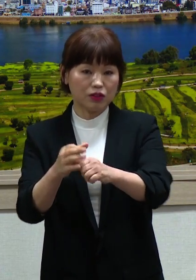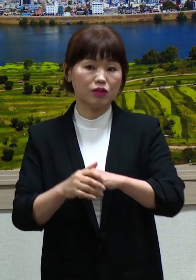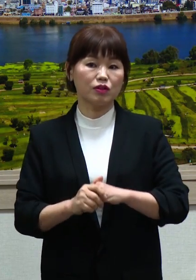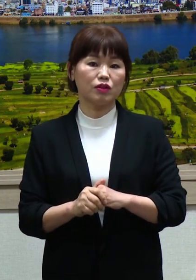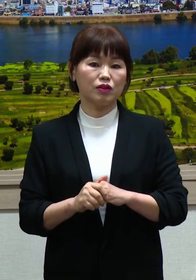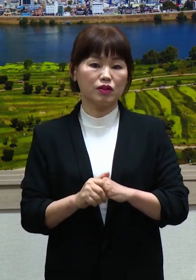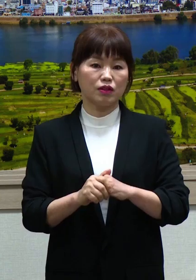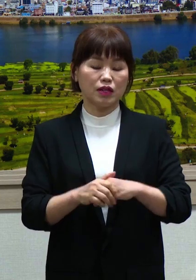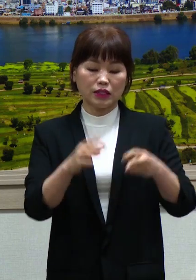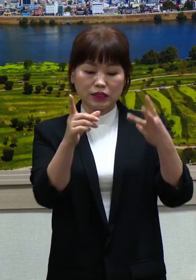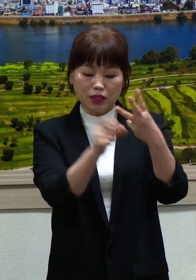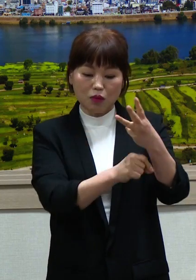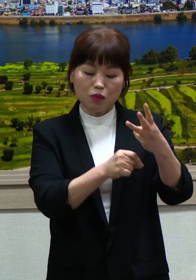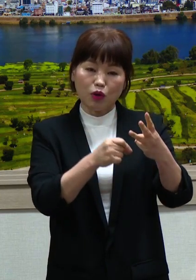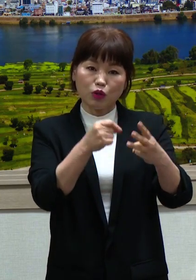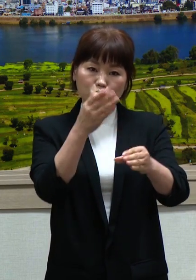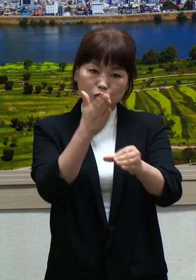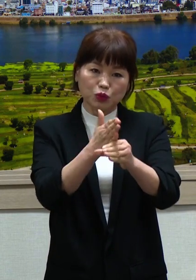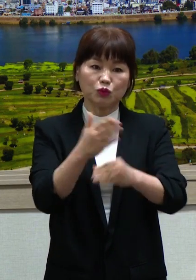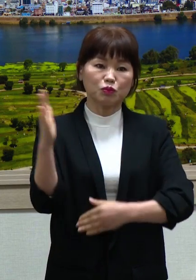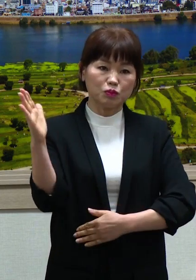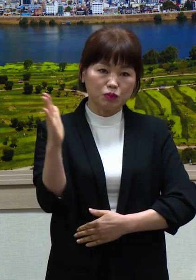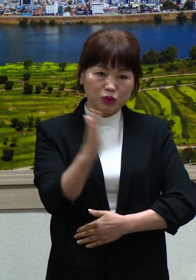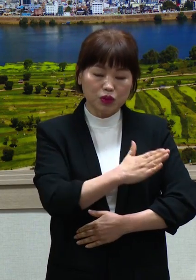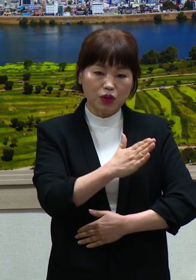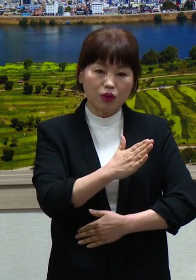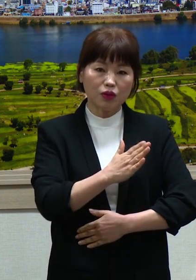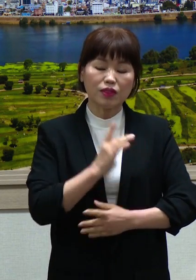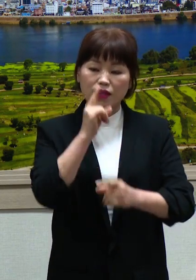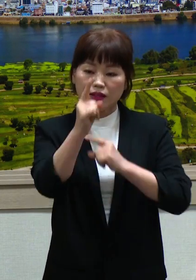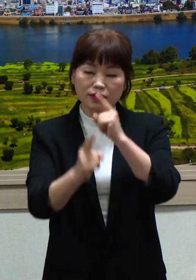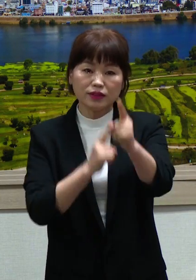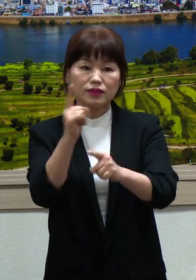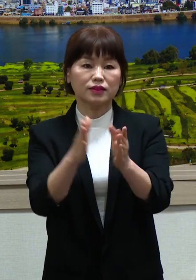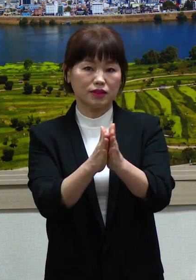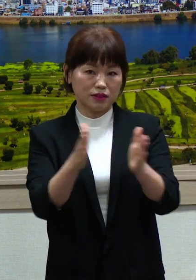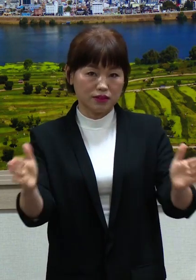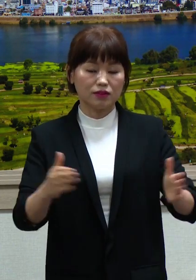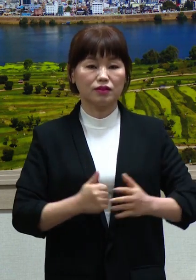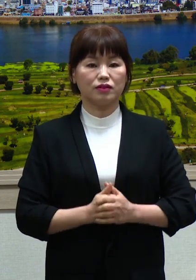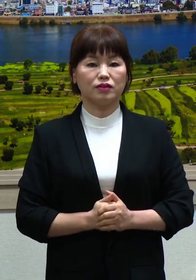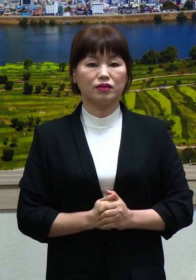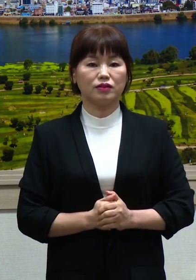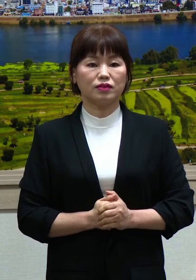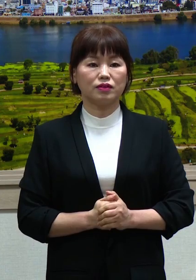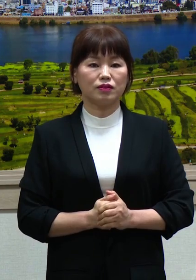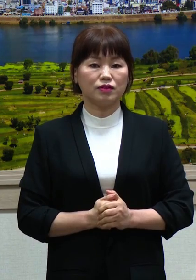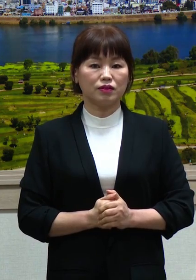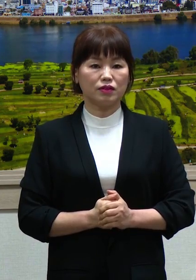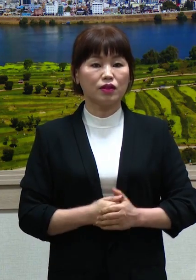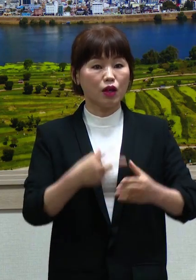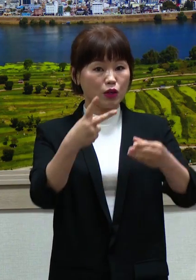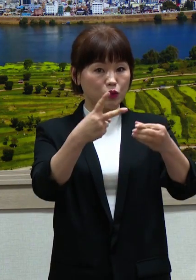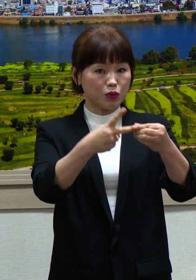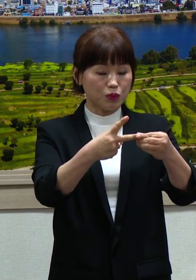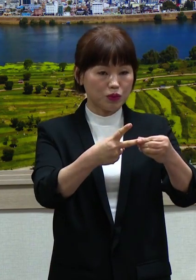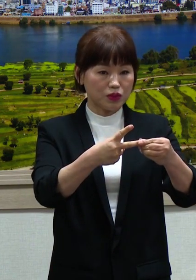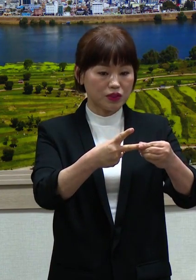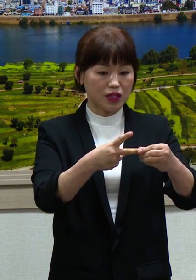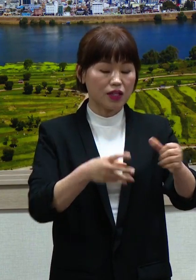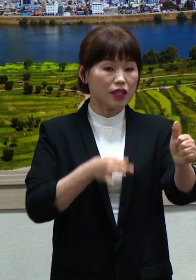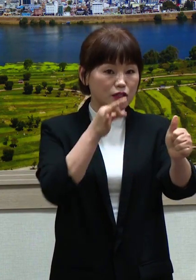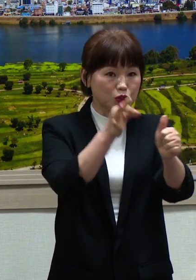3월 중순경부터 접수를 시작할 계획입니다. 두 번째는 정부